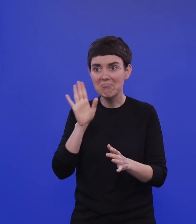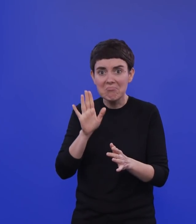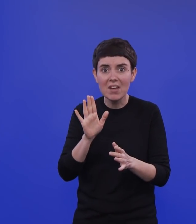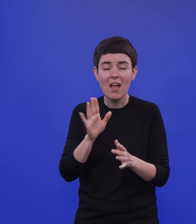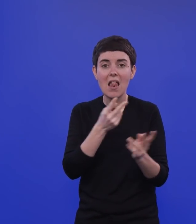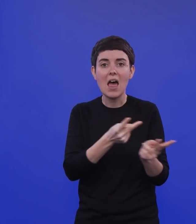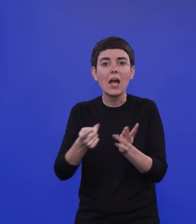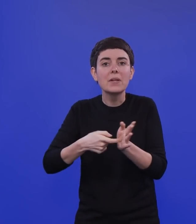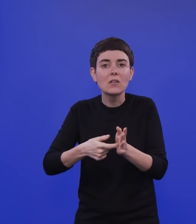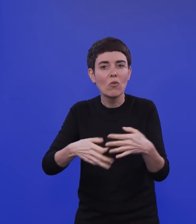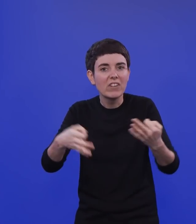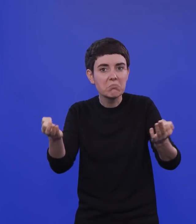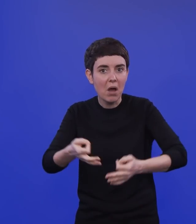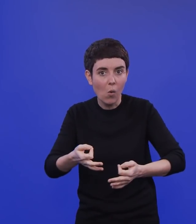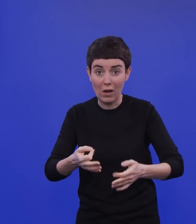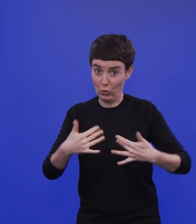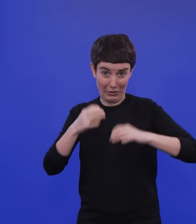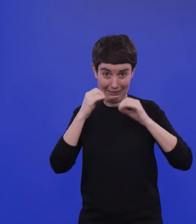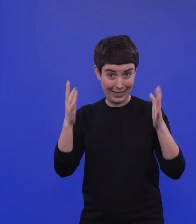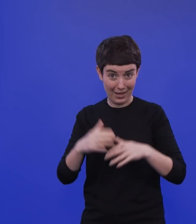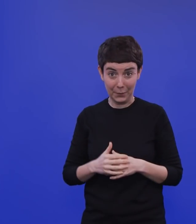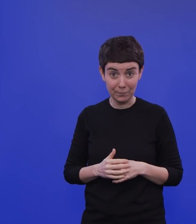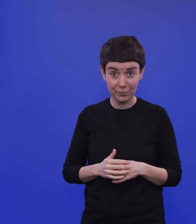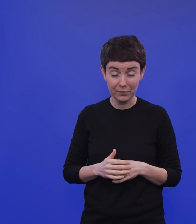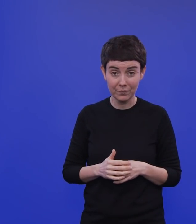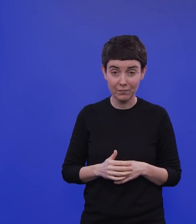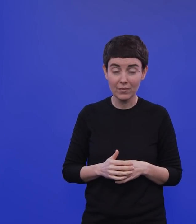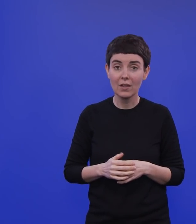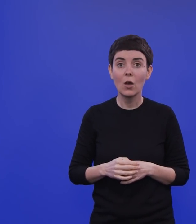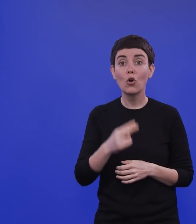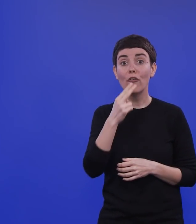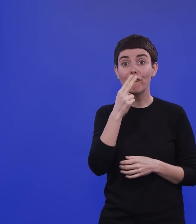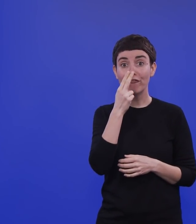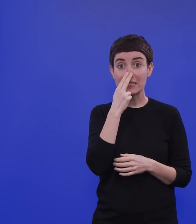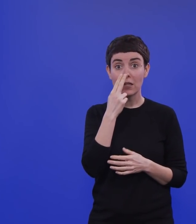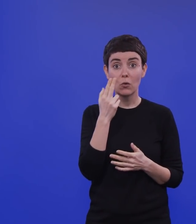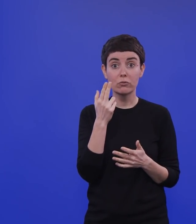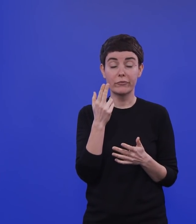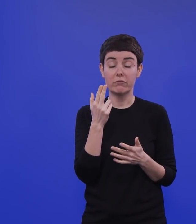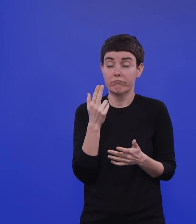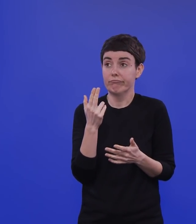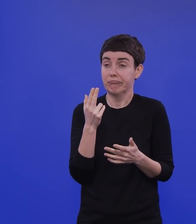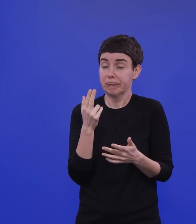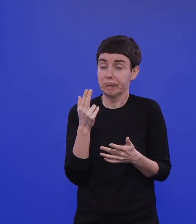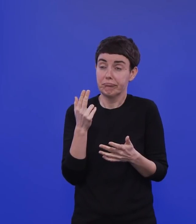die dann andere Lagerbedingungen haben? Wie ist es eigentlich, wenn wir Szenarien mitrechnen? Was können eigentlich die